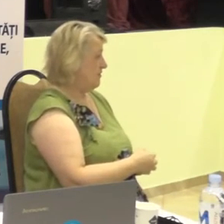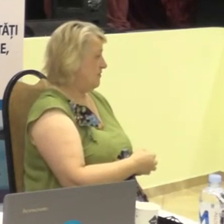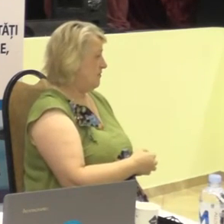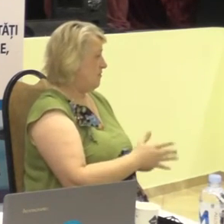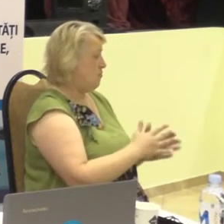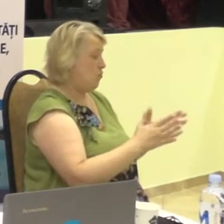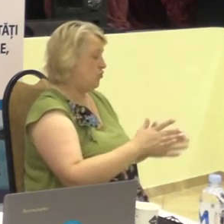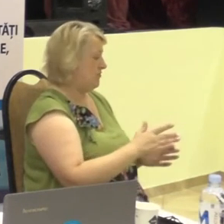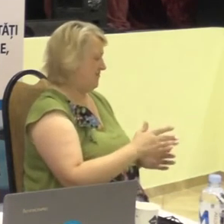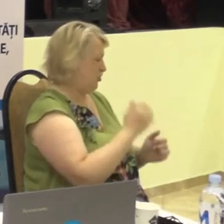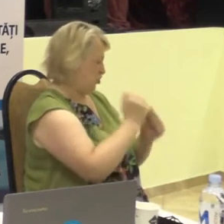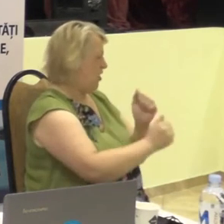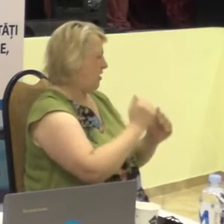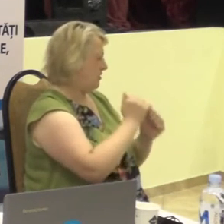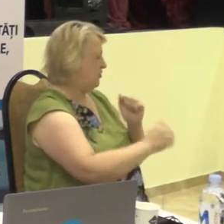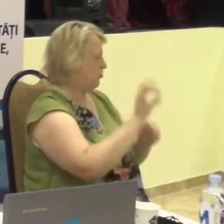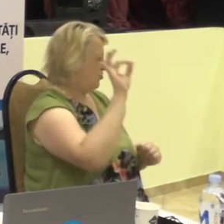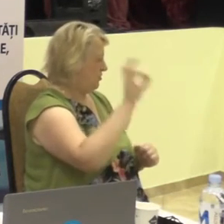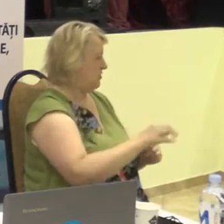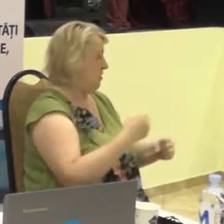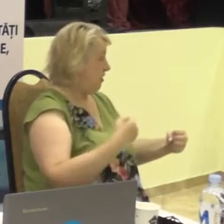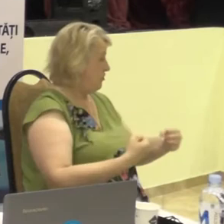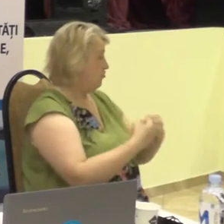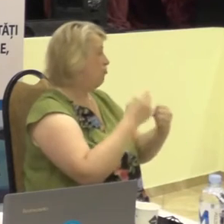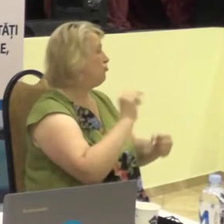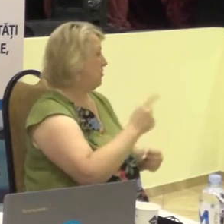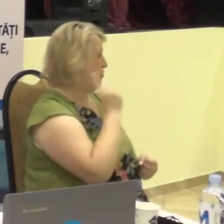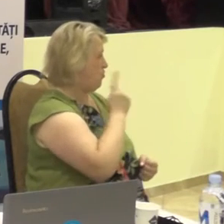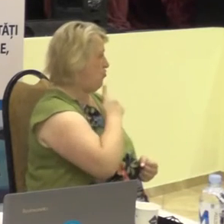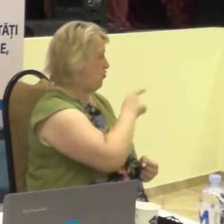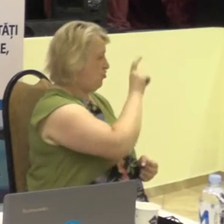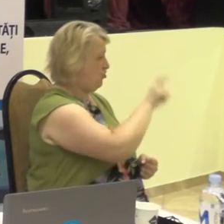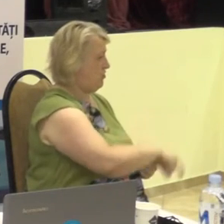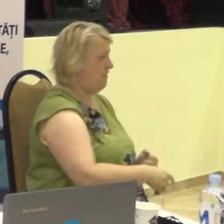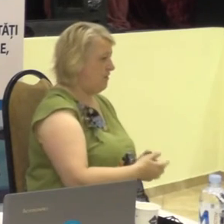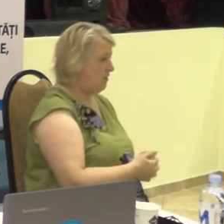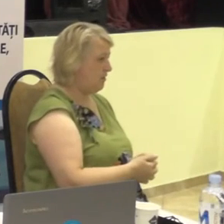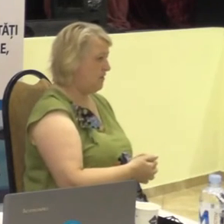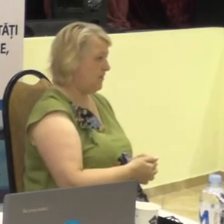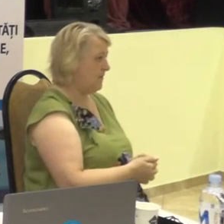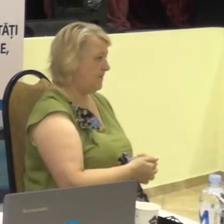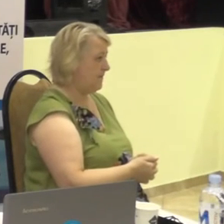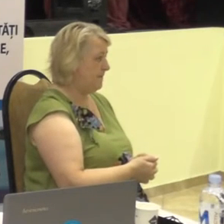des face un accident decât o persoană cu deficiență de aruz.